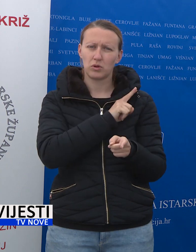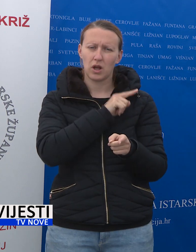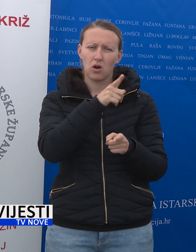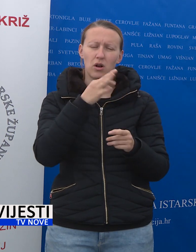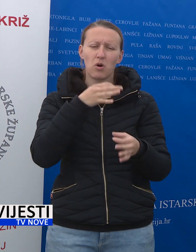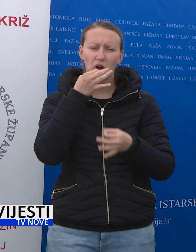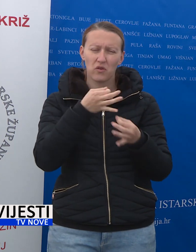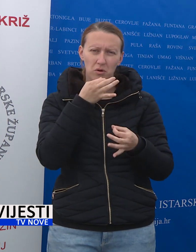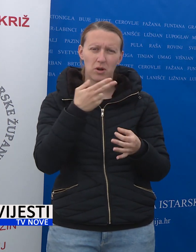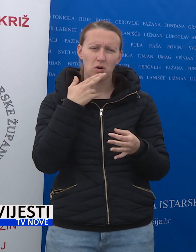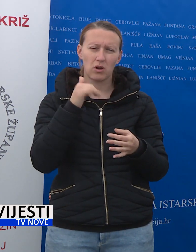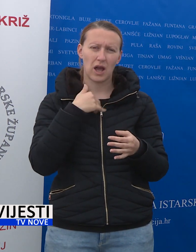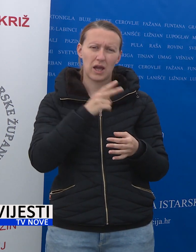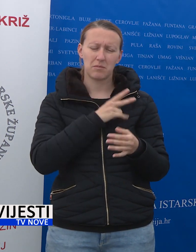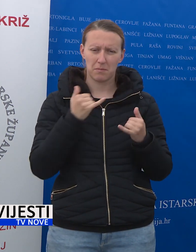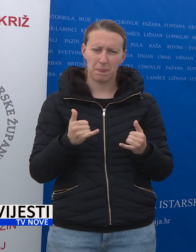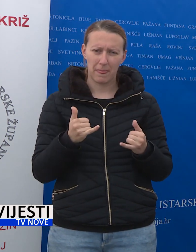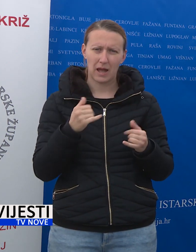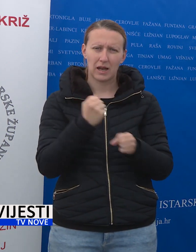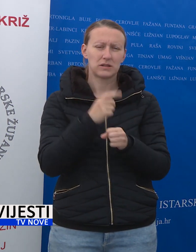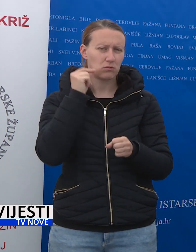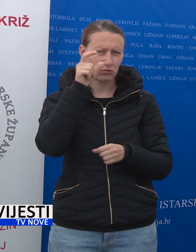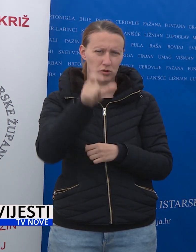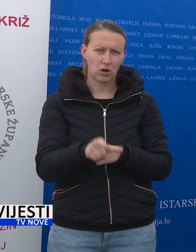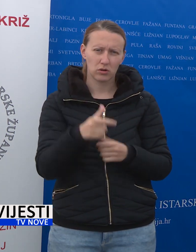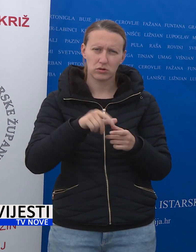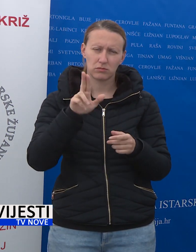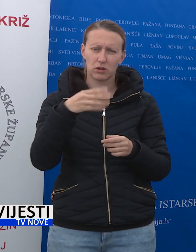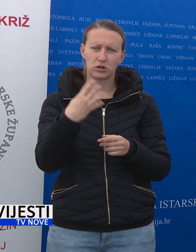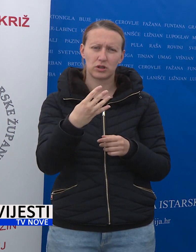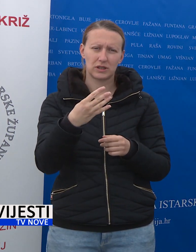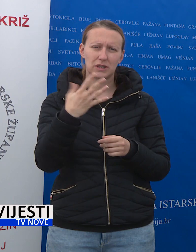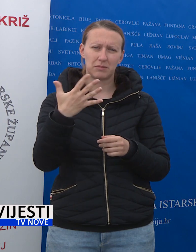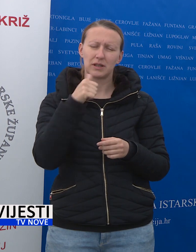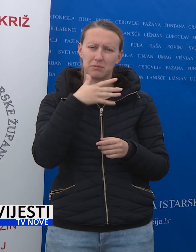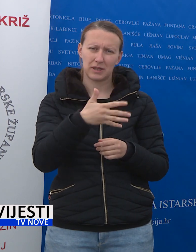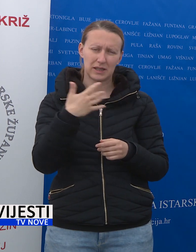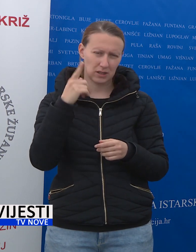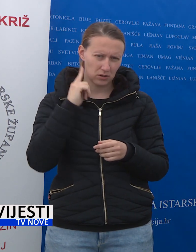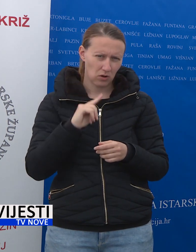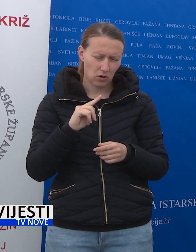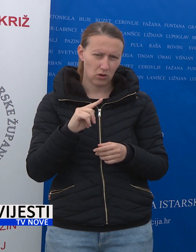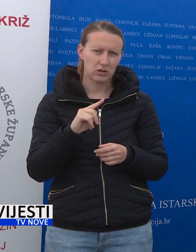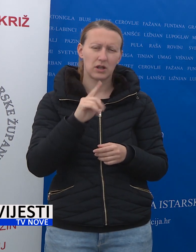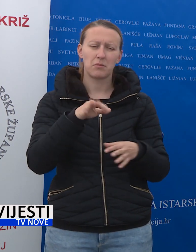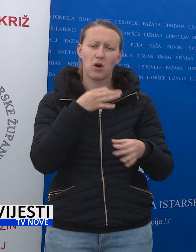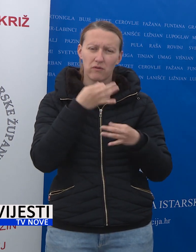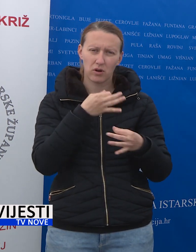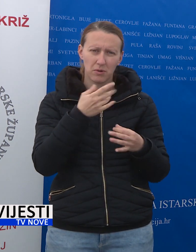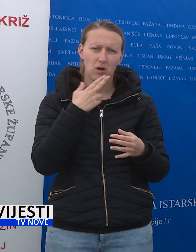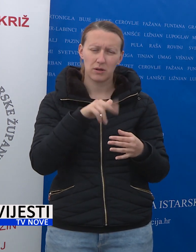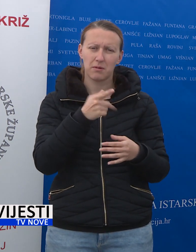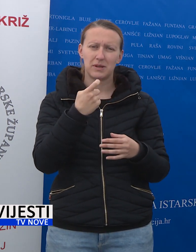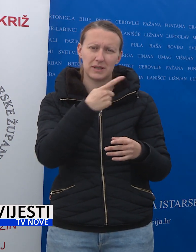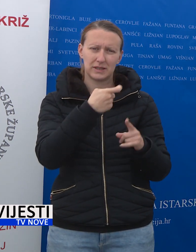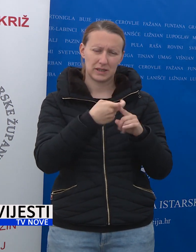Ona je po informacijama koja ja imam danas radi sa muškoj osobi u dobi između 45 i 50 godina. Po informacijama koje